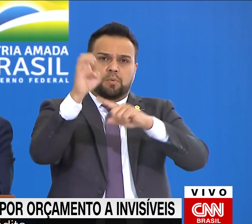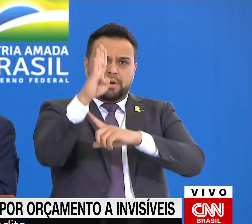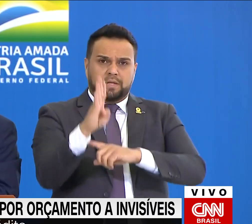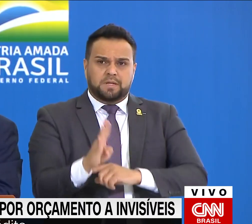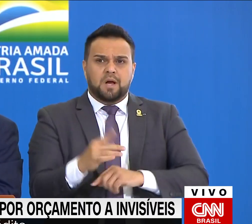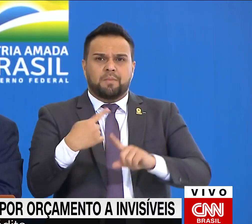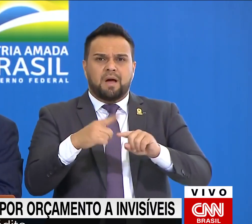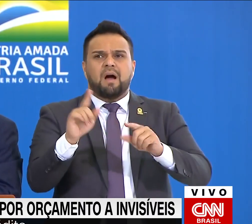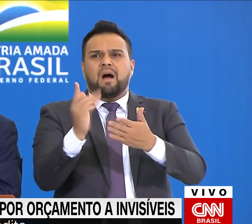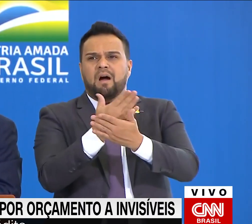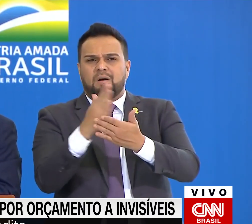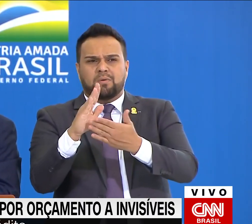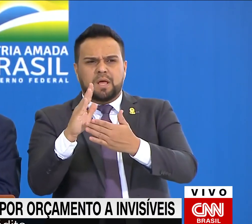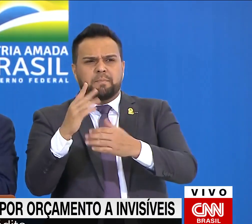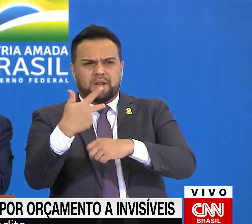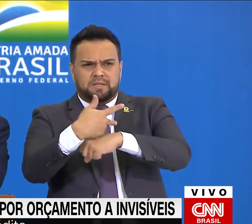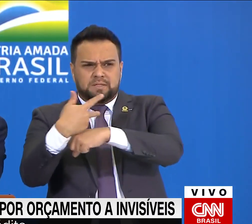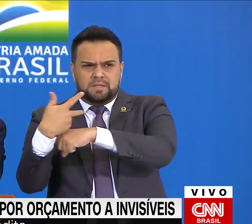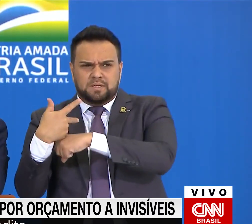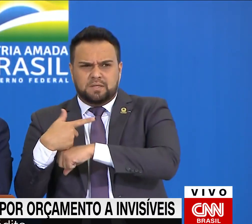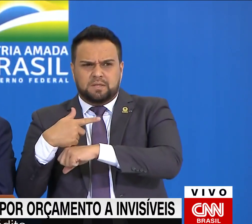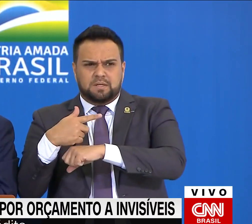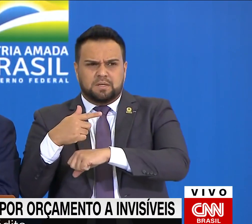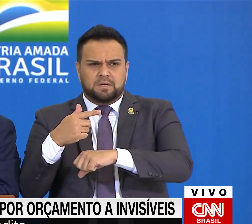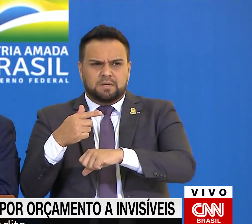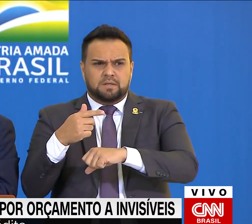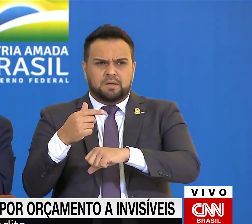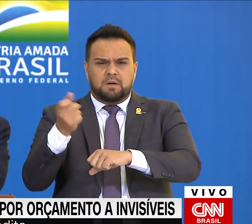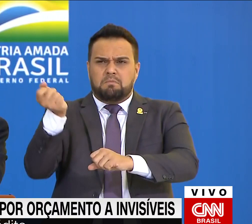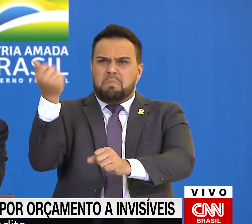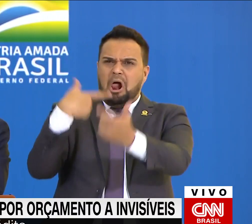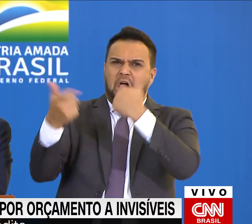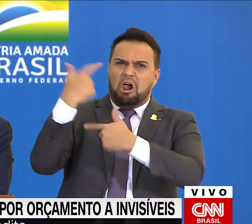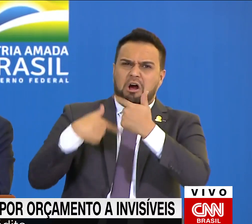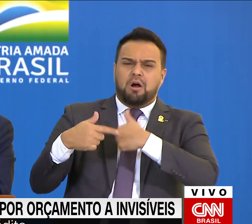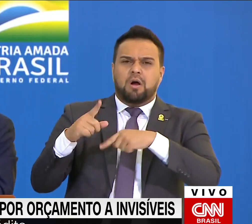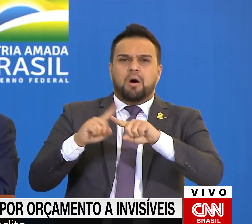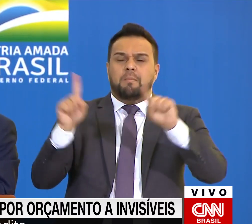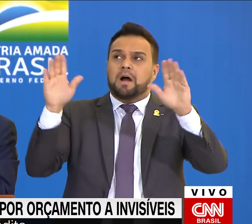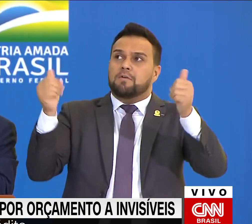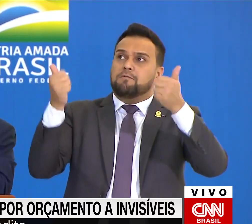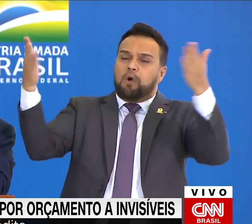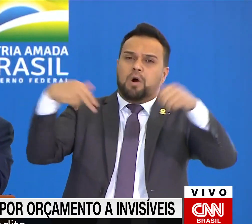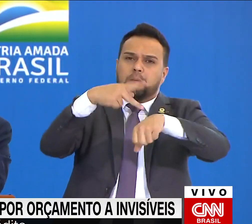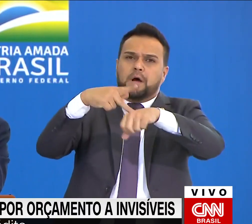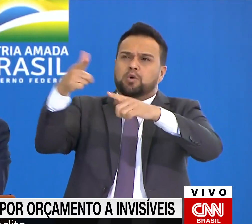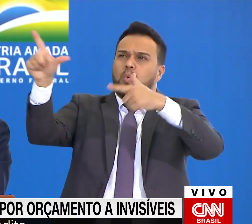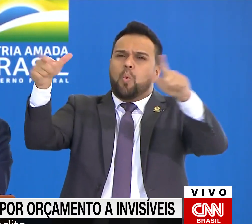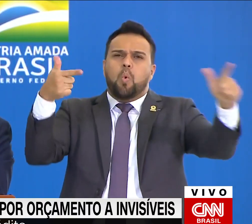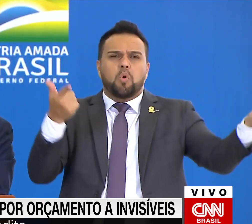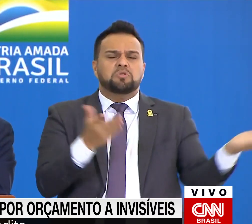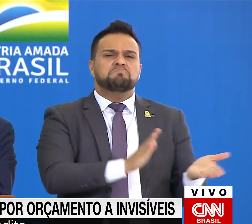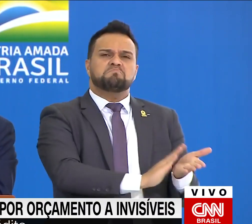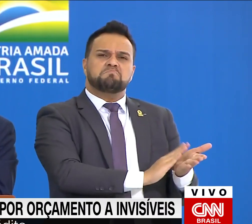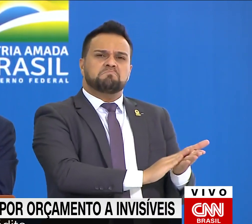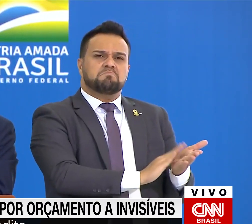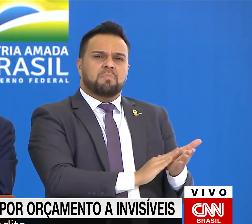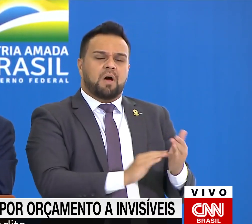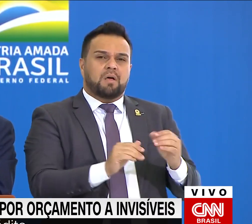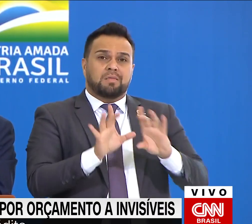apedrejados aqui dentro, somos elogiados lá fora. Surpreendemos a democracia brasileira mais uma vez.